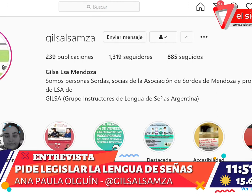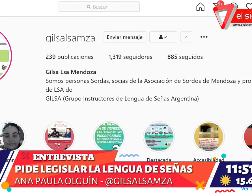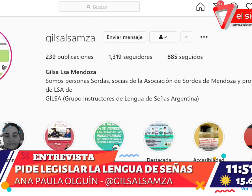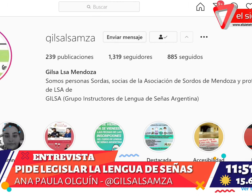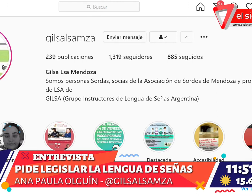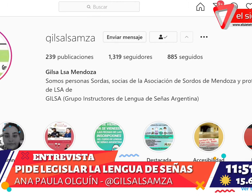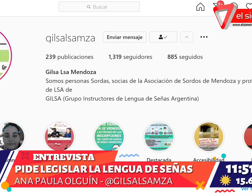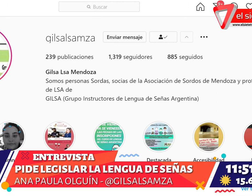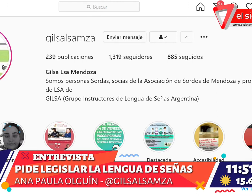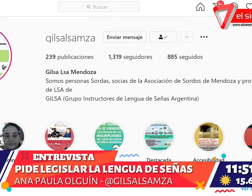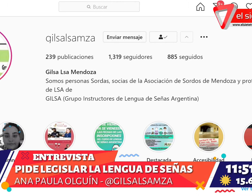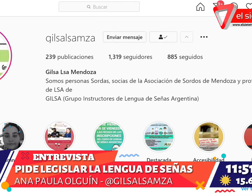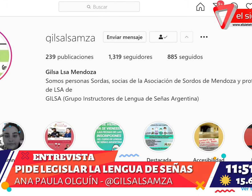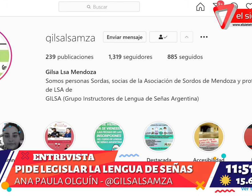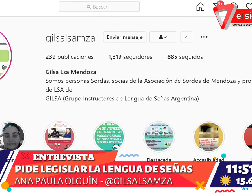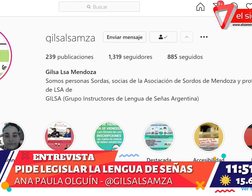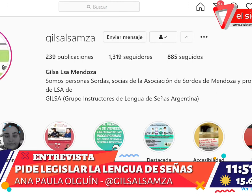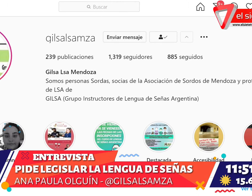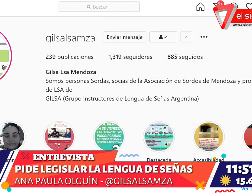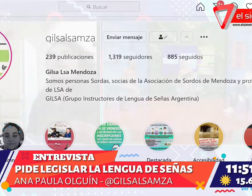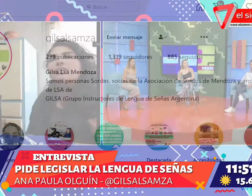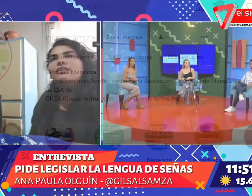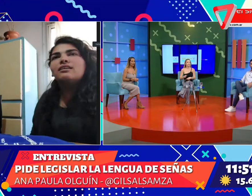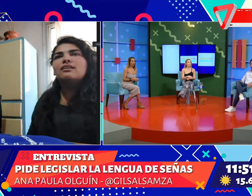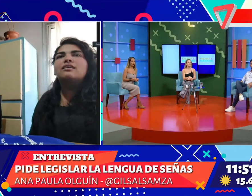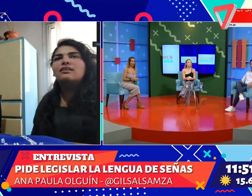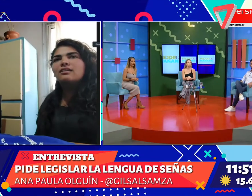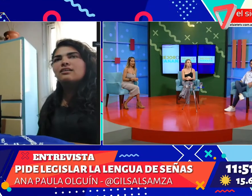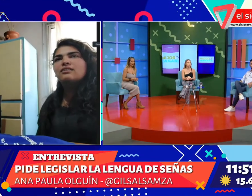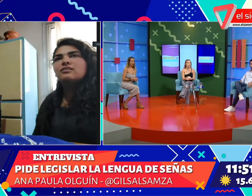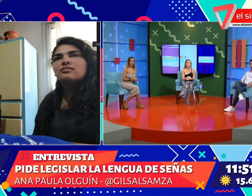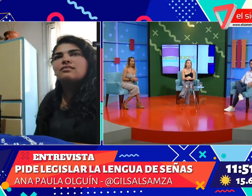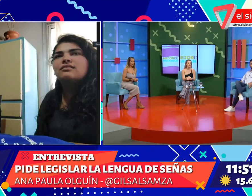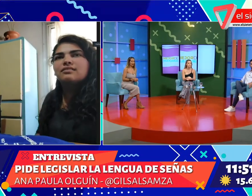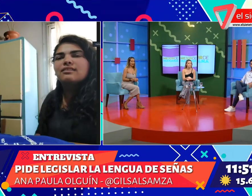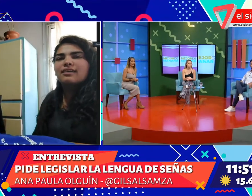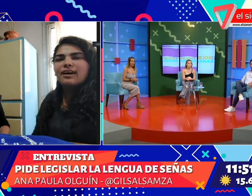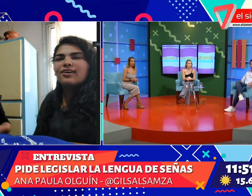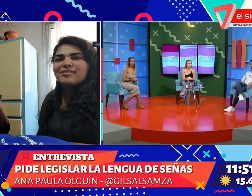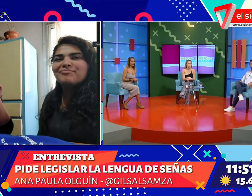Ahí está, ahí estamos. Perfecto. Fátima, a ver si te escuchamos ahora. Hola. ¿Podés hablarnos?